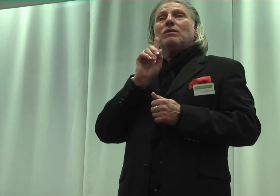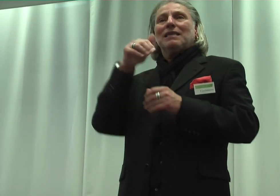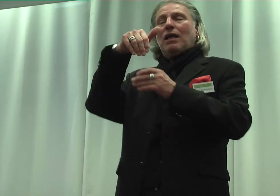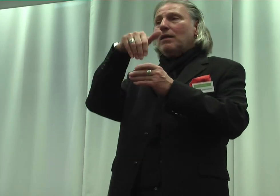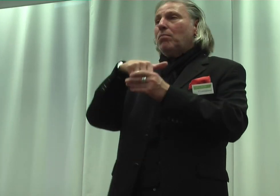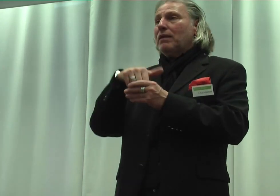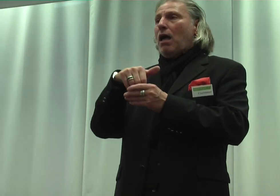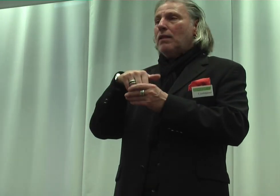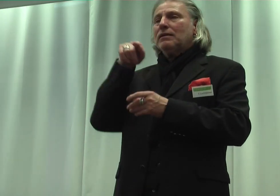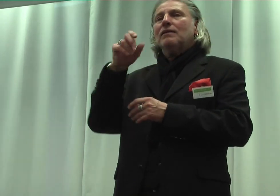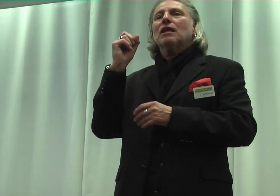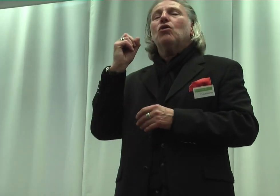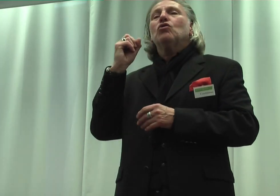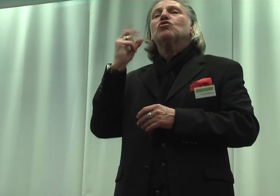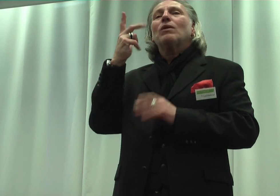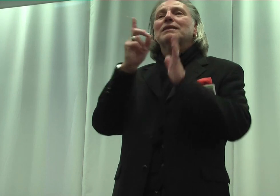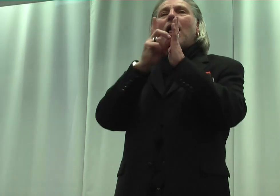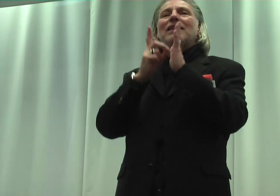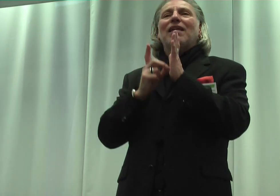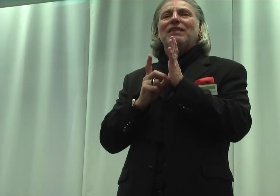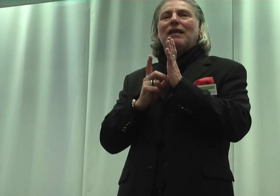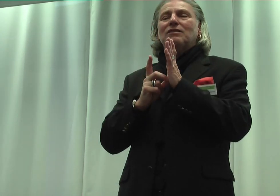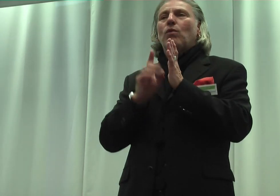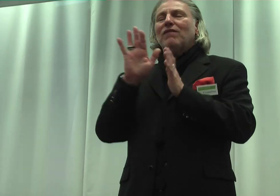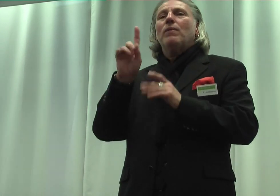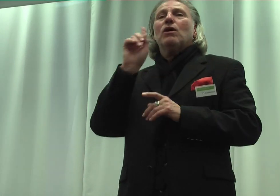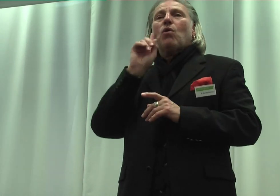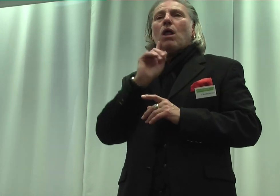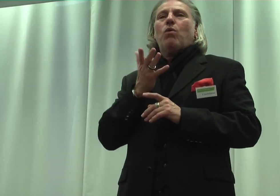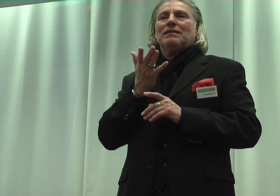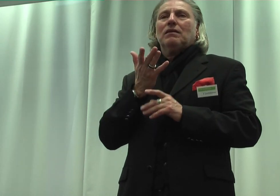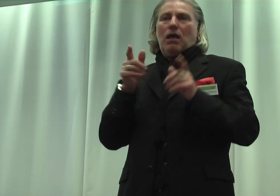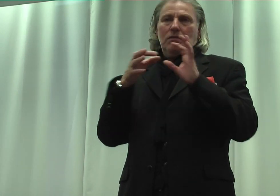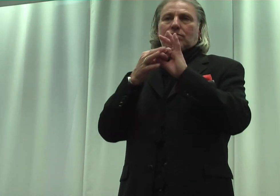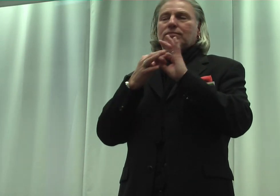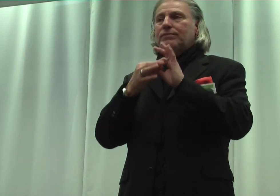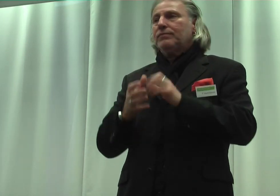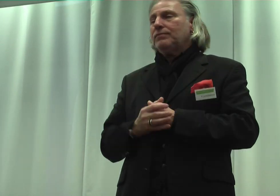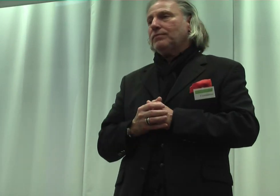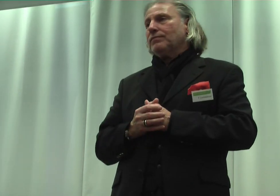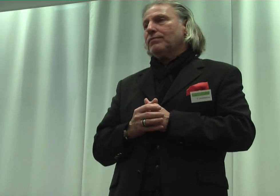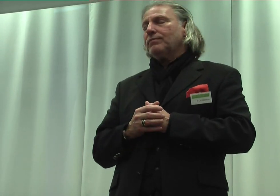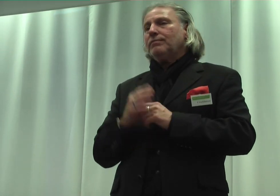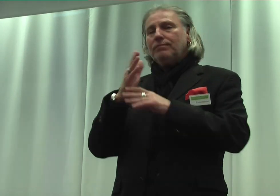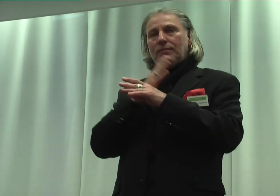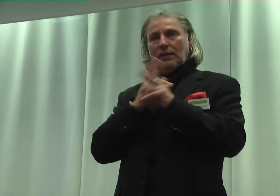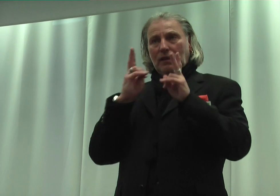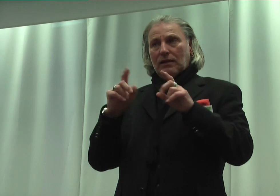das der Sozialdemokratie von Gehörloskeit entspricht. Die Behinderungskommission liegt im